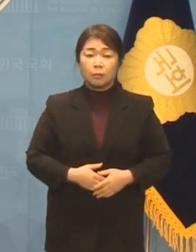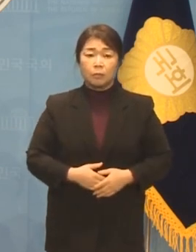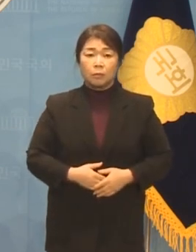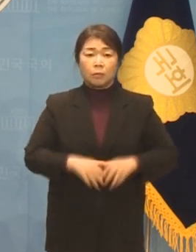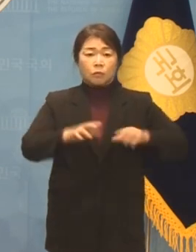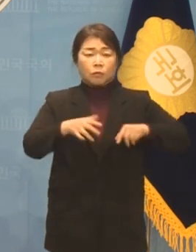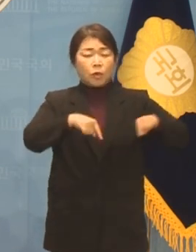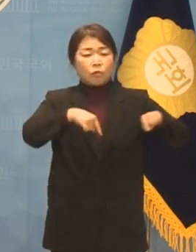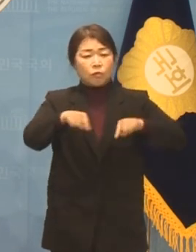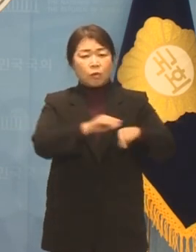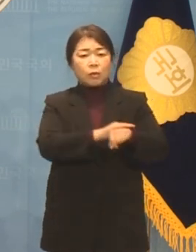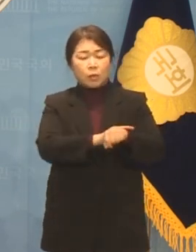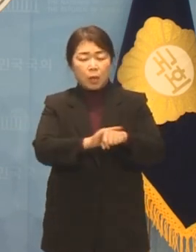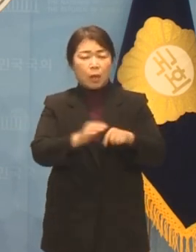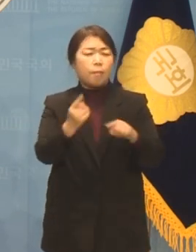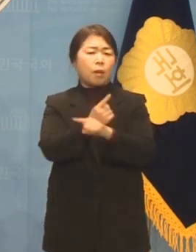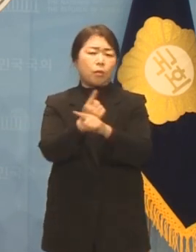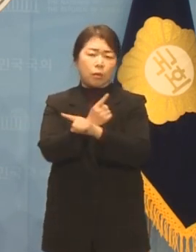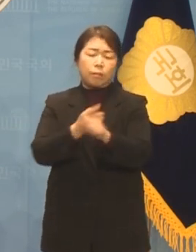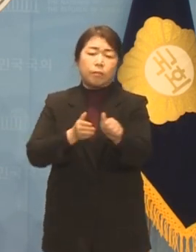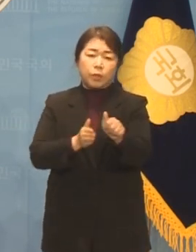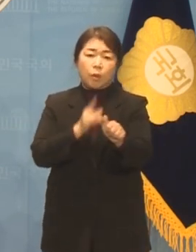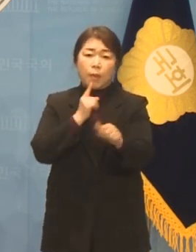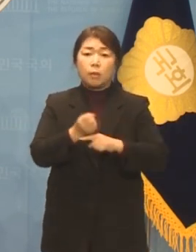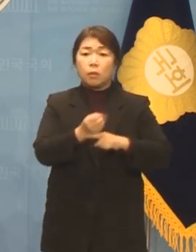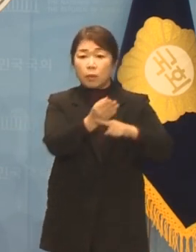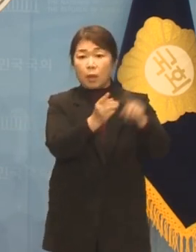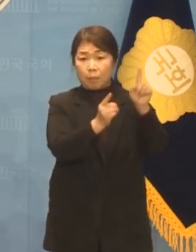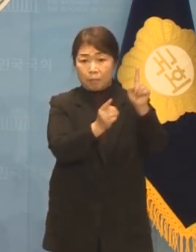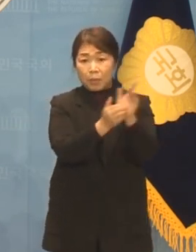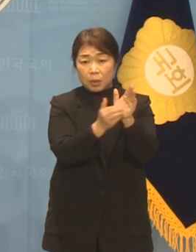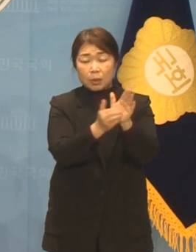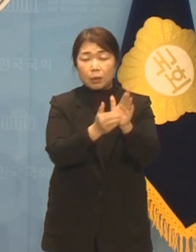기조를 바꿔야 한다고 말했을 뿐입니다.